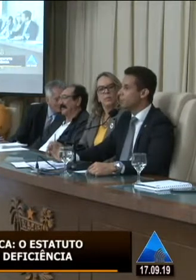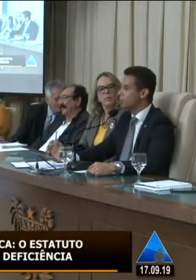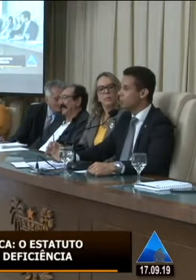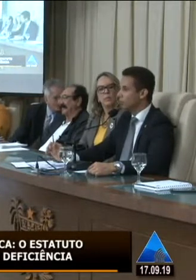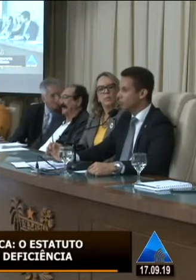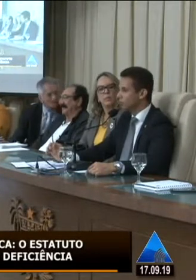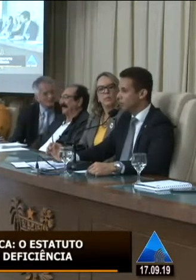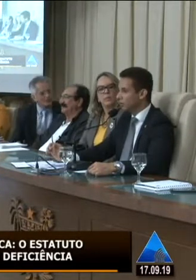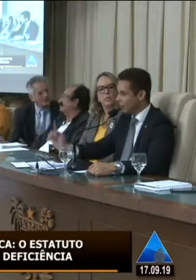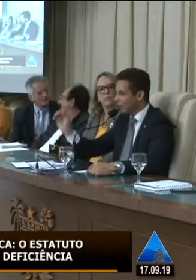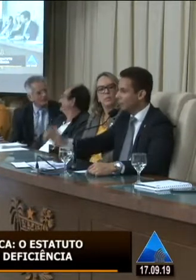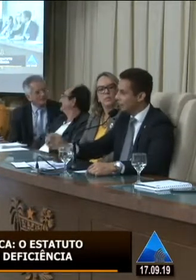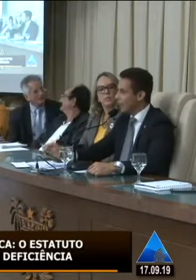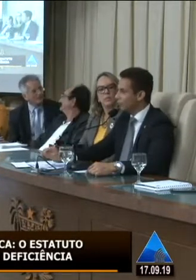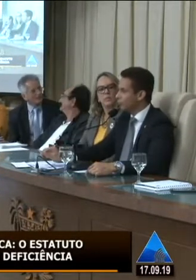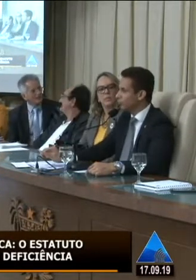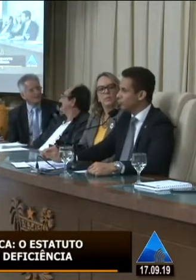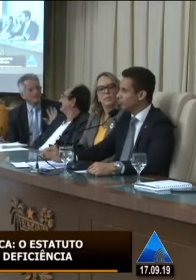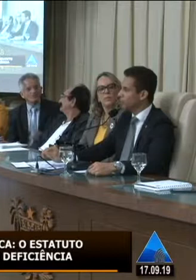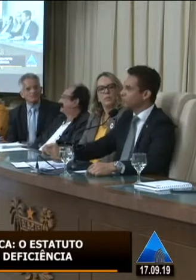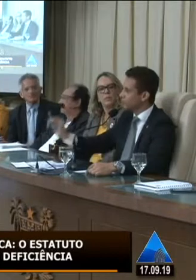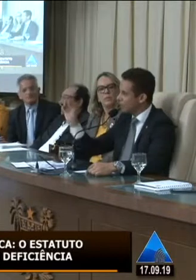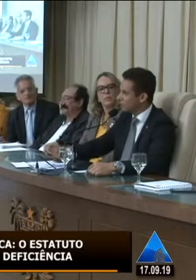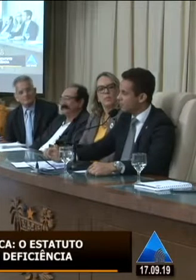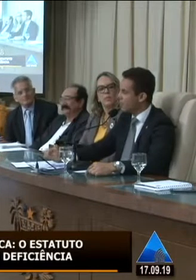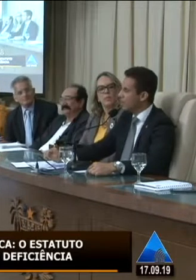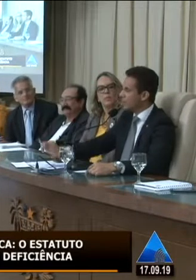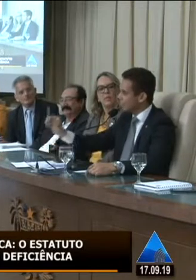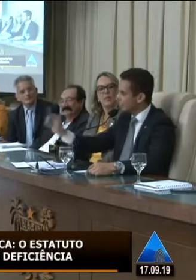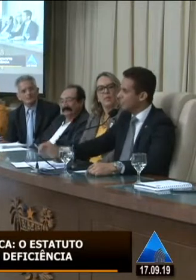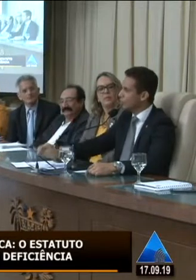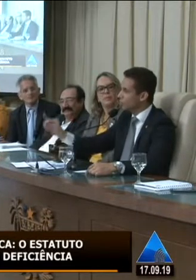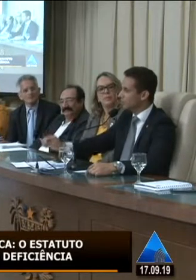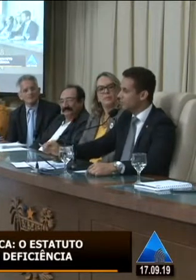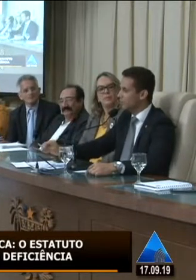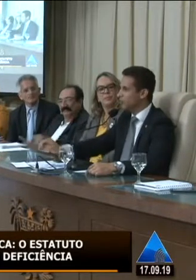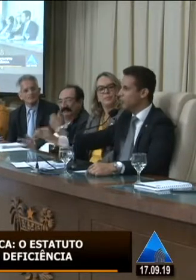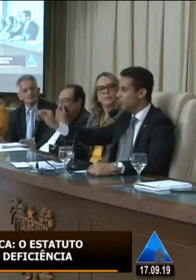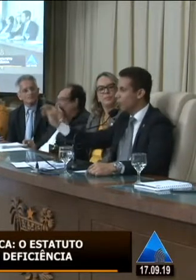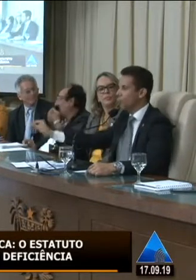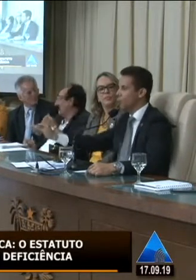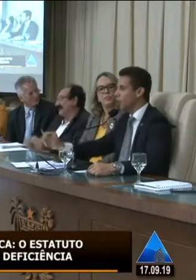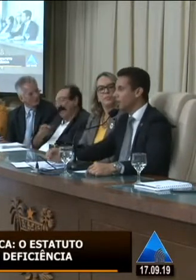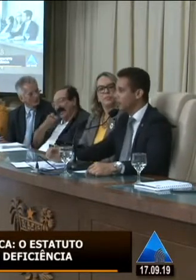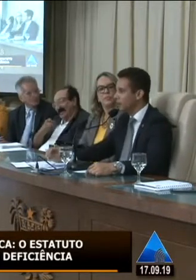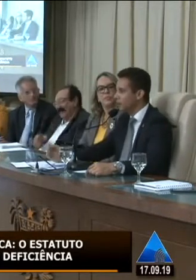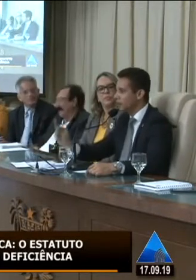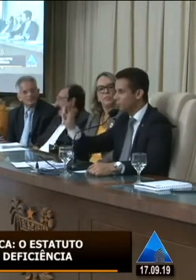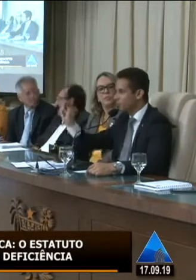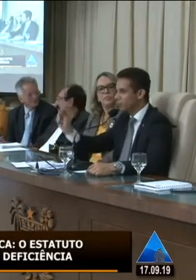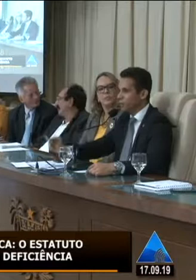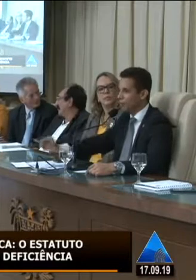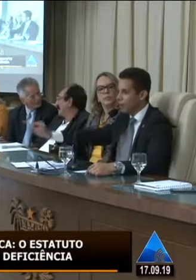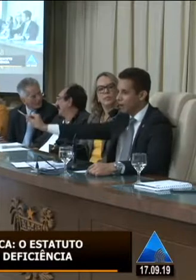um documento que seja aplicado no nosso estado que nós possamos fiscalizar cada artigo cada inciso como foi colocado aqui